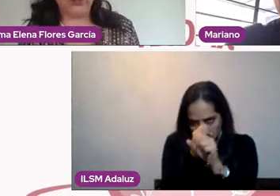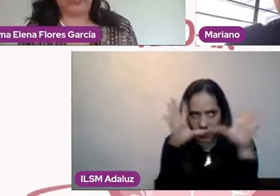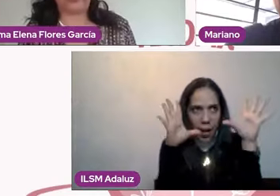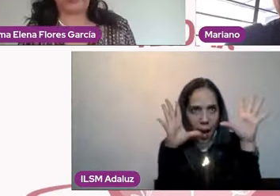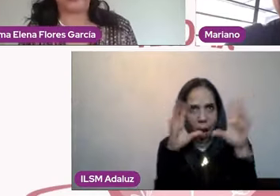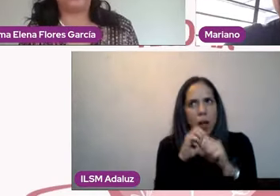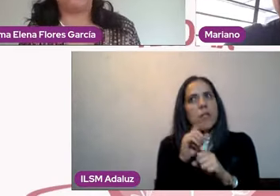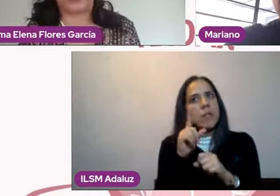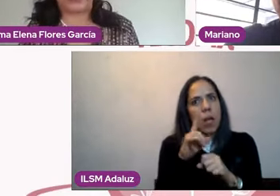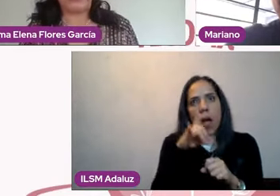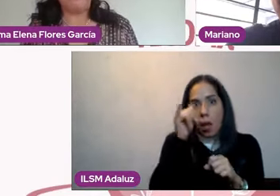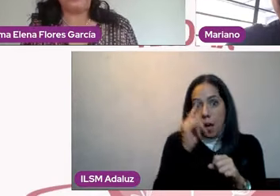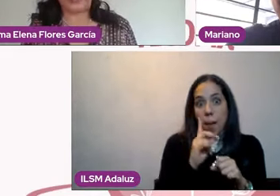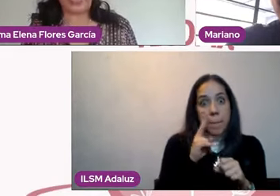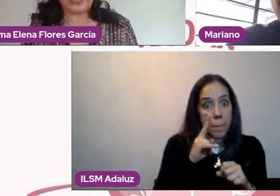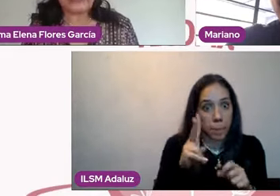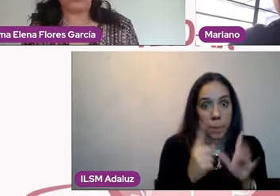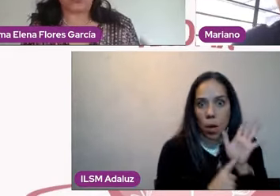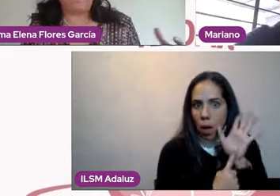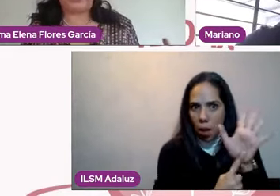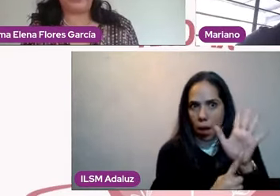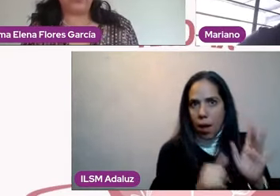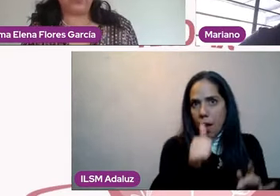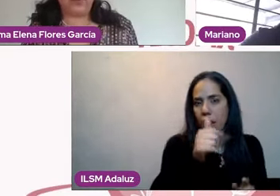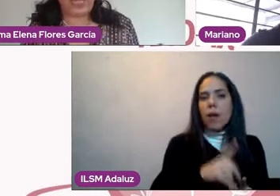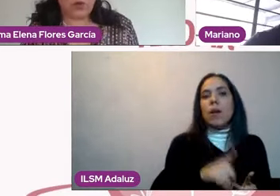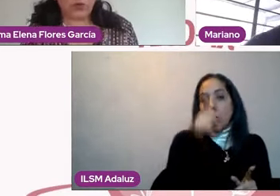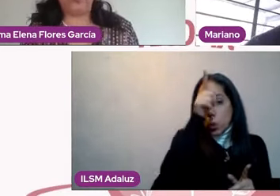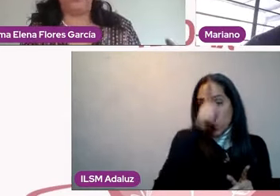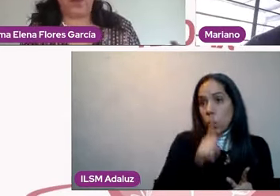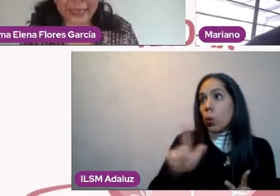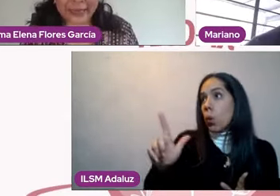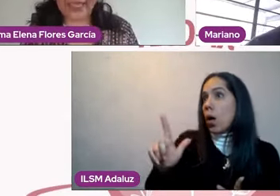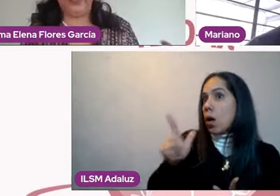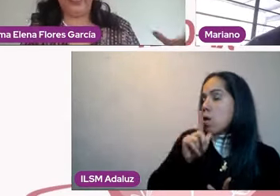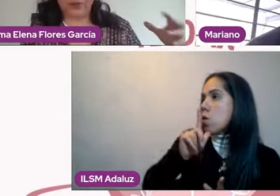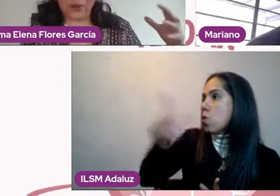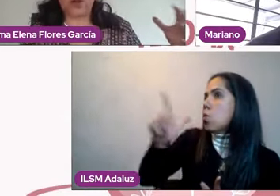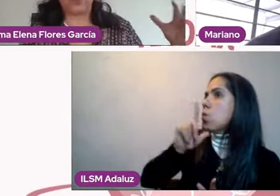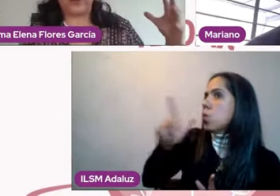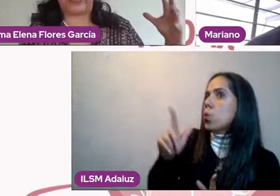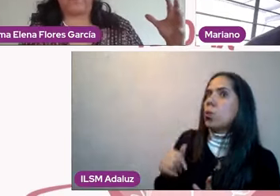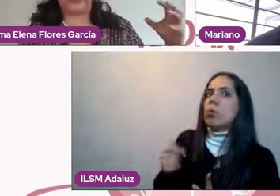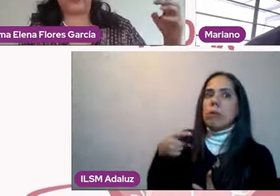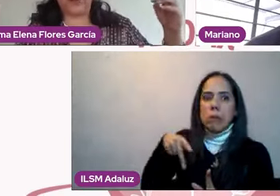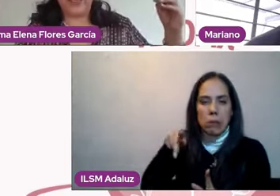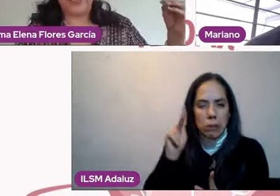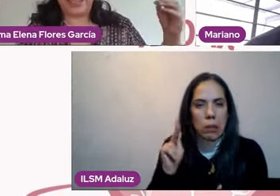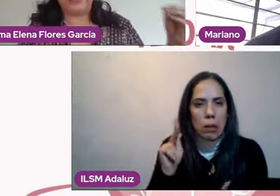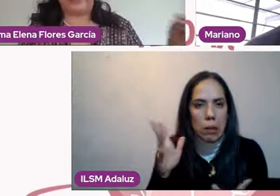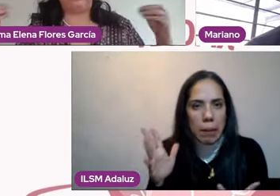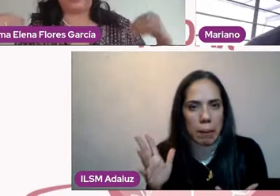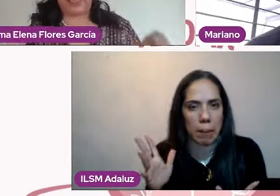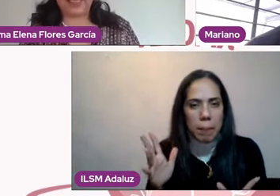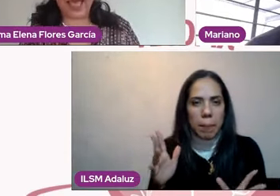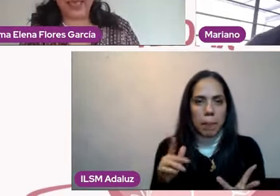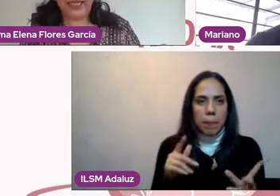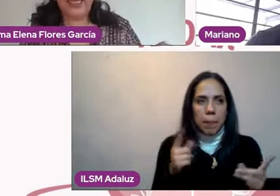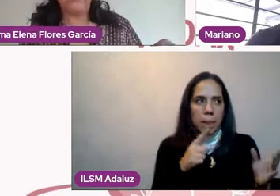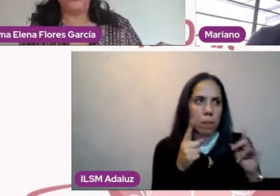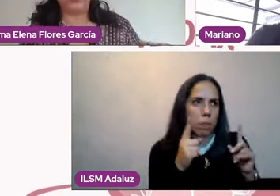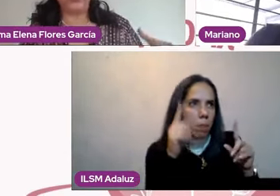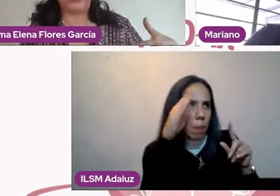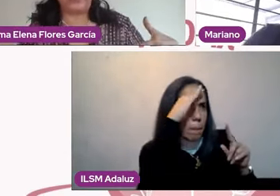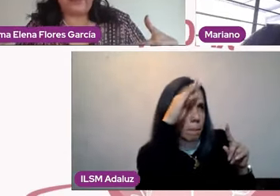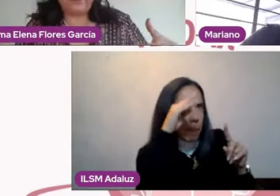luz, ¿no? De identificar, o sea, nos compartes una luz, un puente, ¿no? De comprensión entre mi realidad,